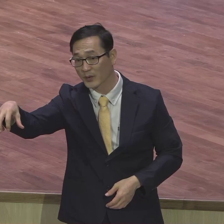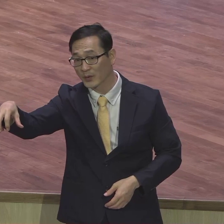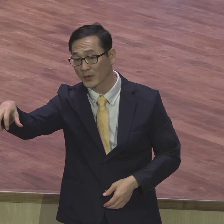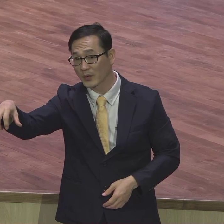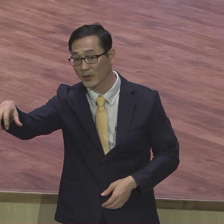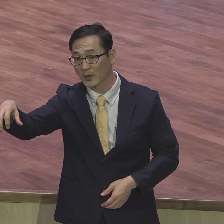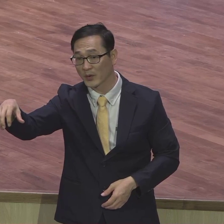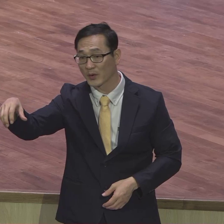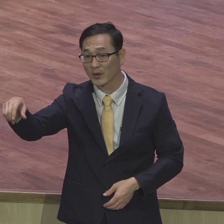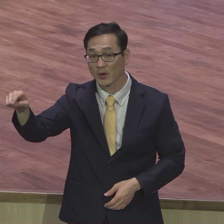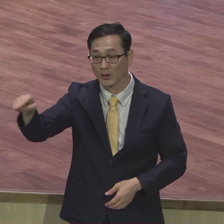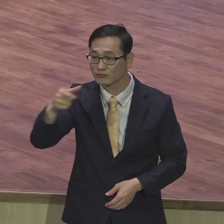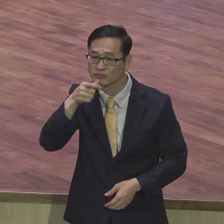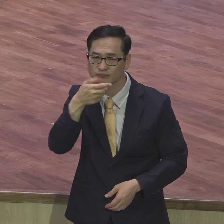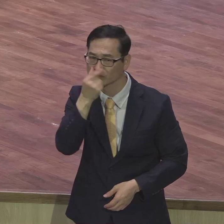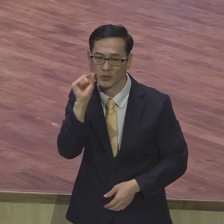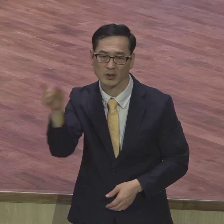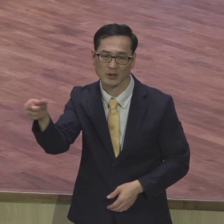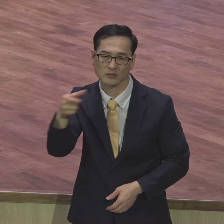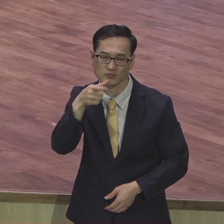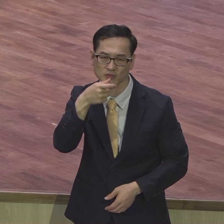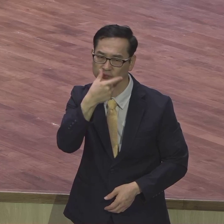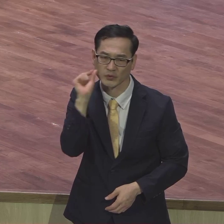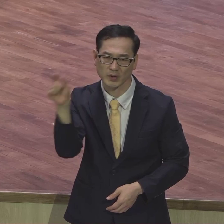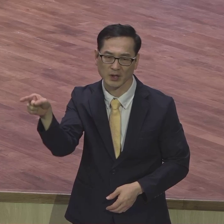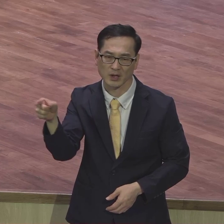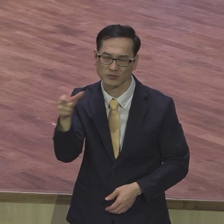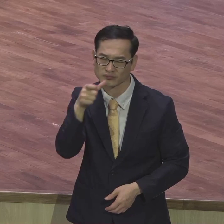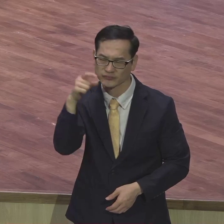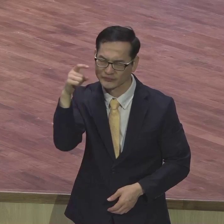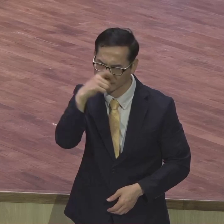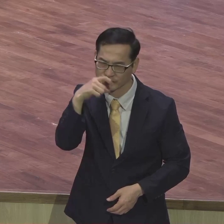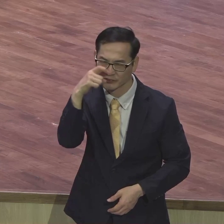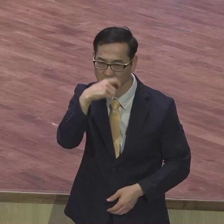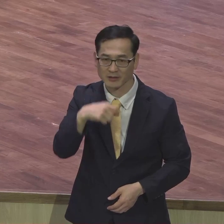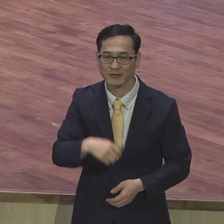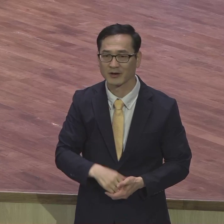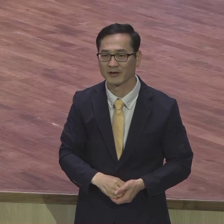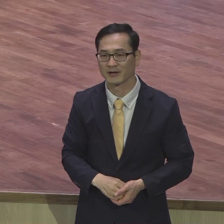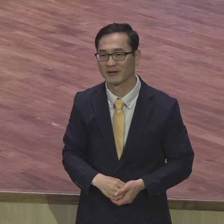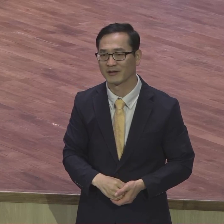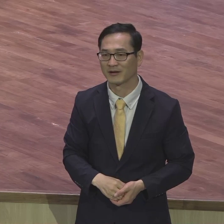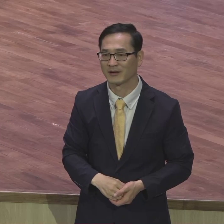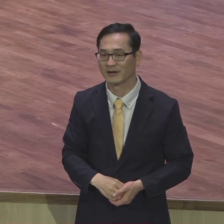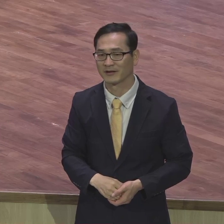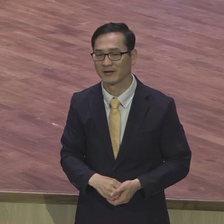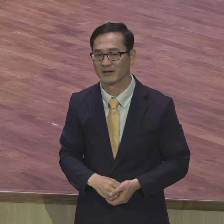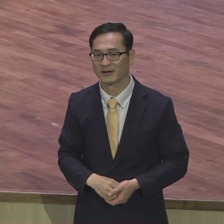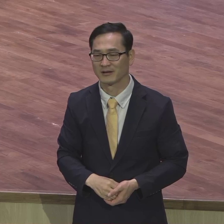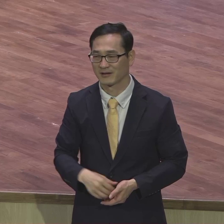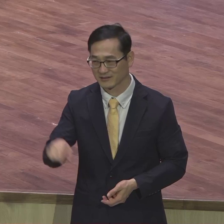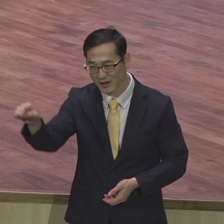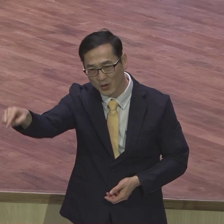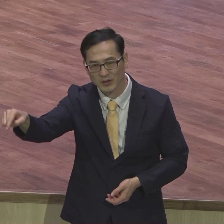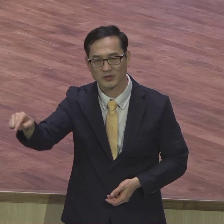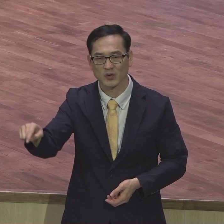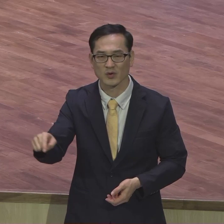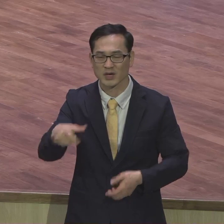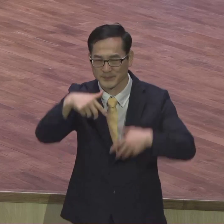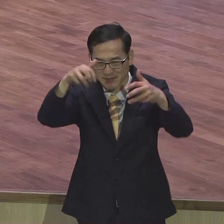물이 시행수화 말하니까 우리 김동길 성취사님 눈이 폭 뜨네요 맞아요 그렇게 할 일이 많아요